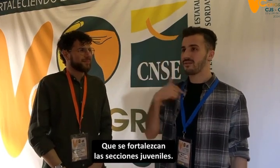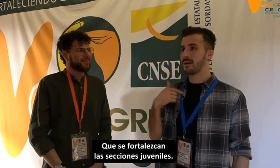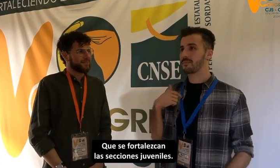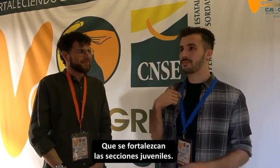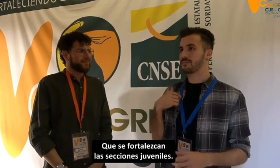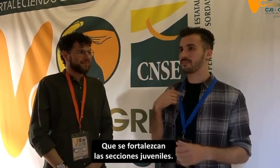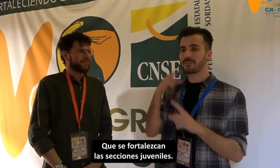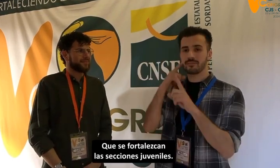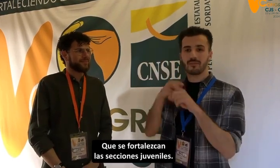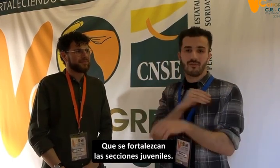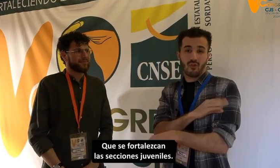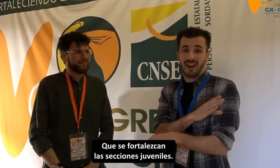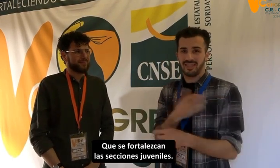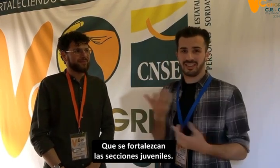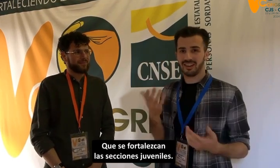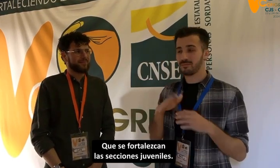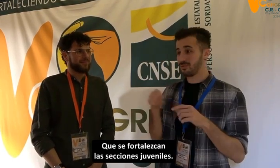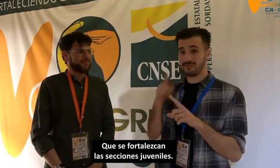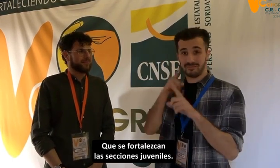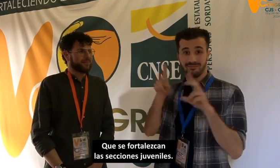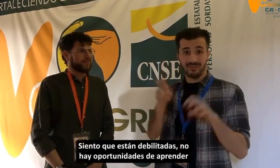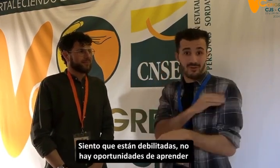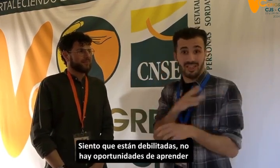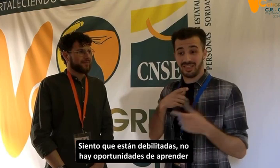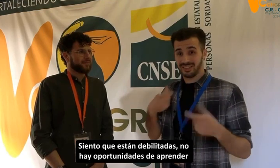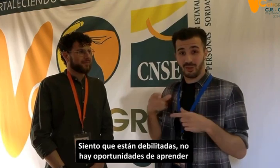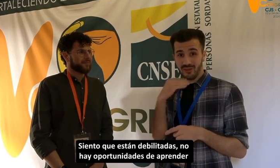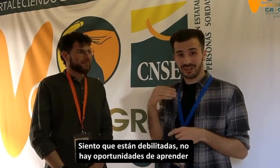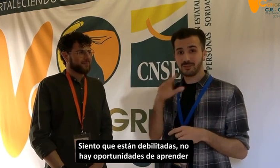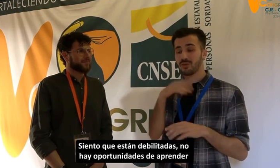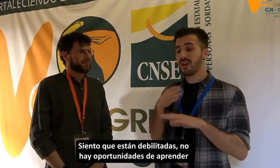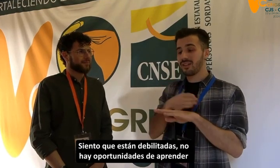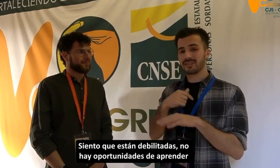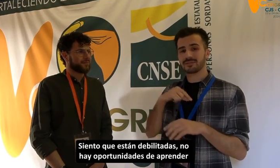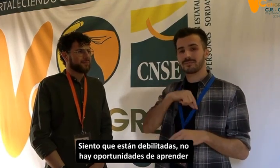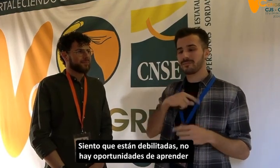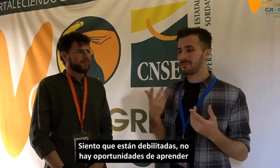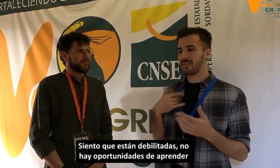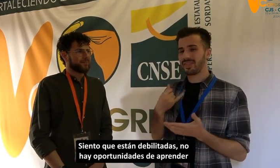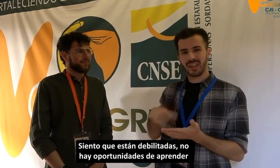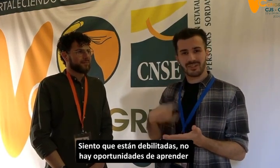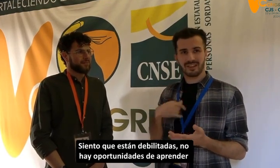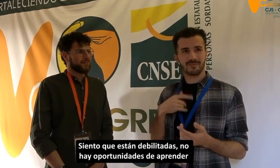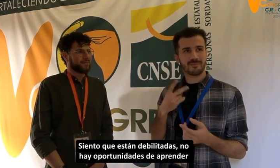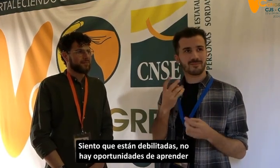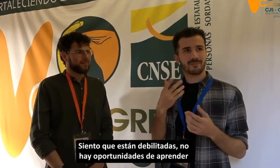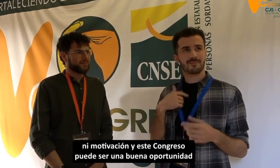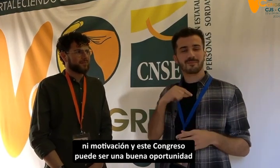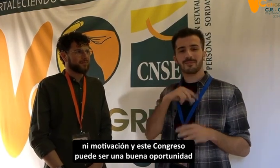Que se fortalezcan las secciones juveniles. Siento que están debilitadas, no hay oportunidades de